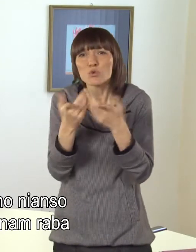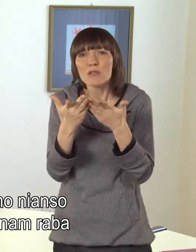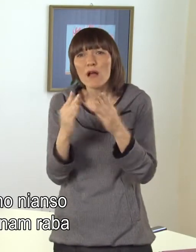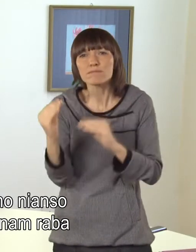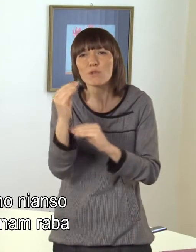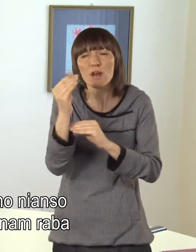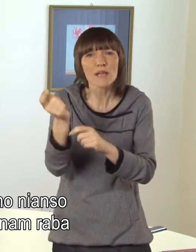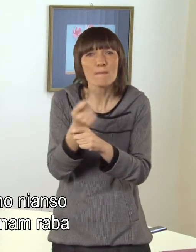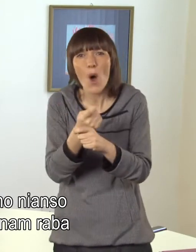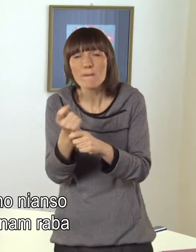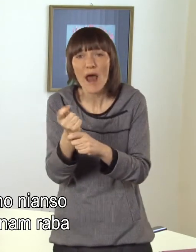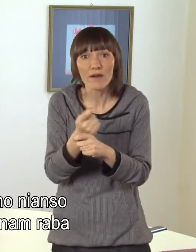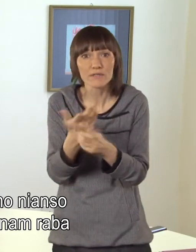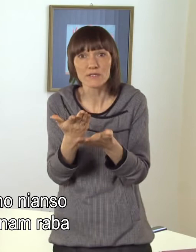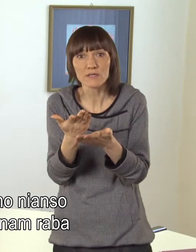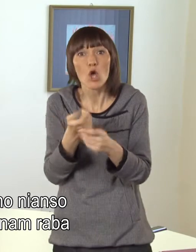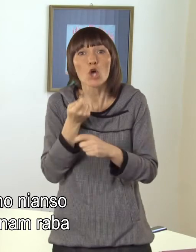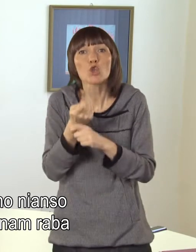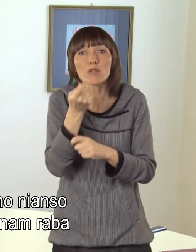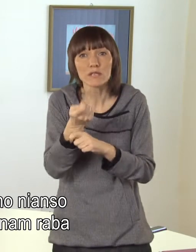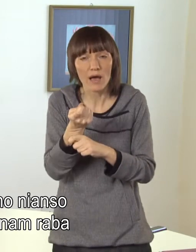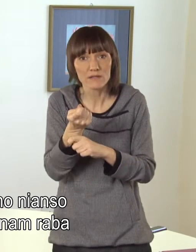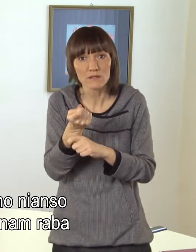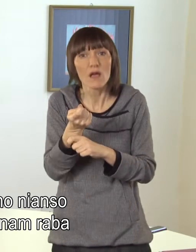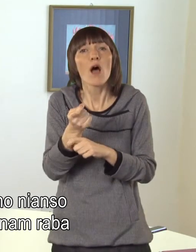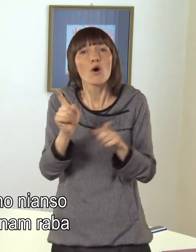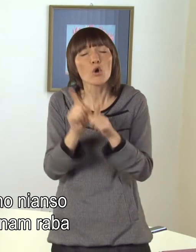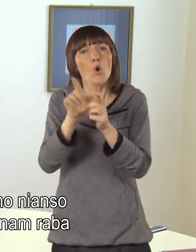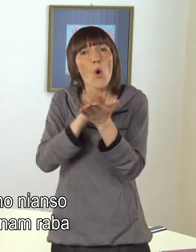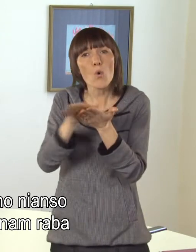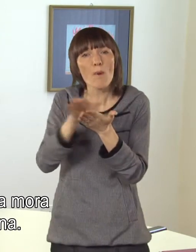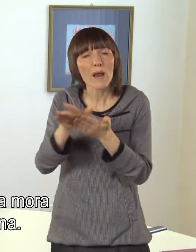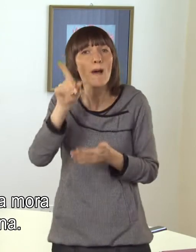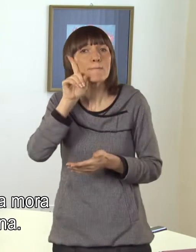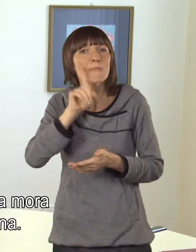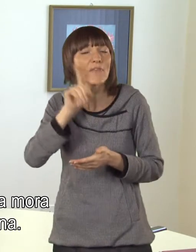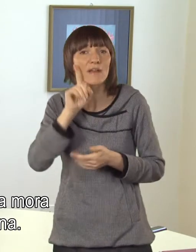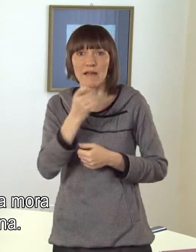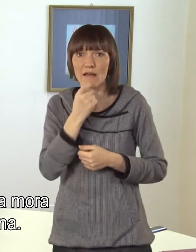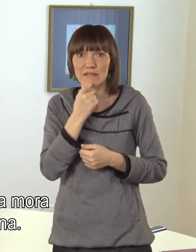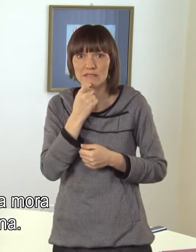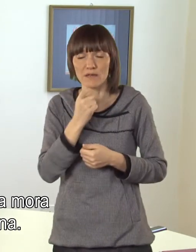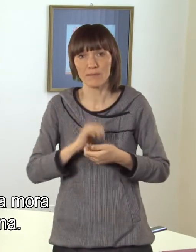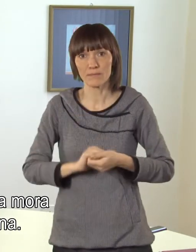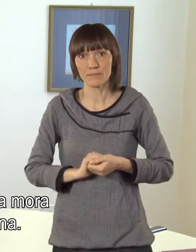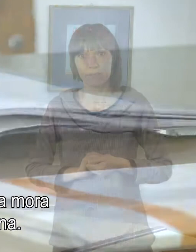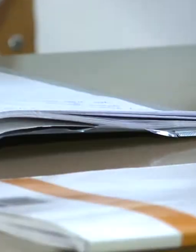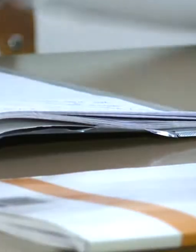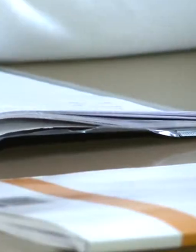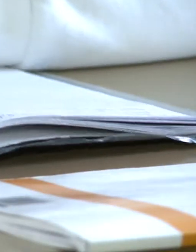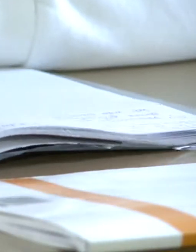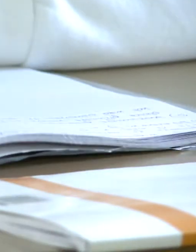dograditi. Se vsem nam raba maternega jezika mora biti omogočena.